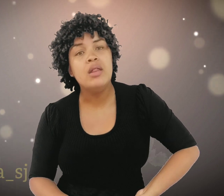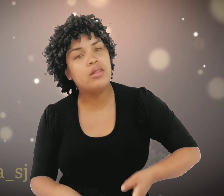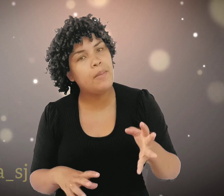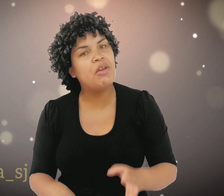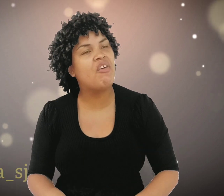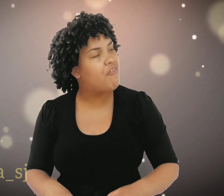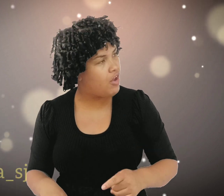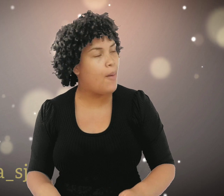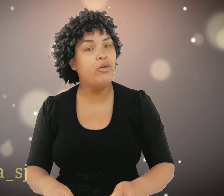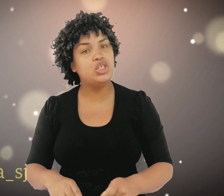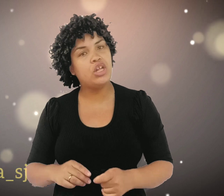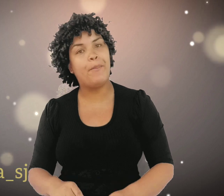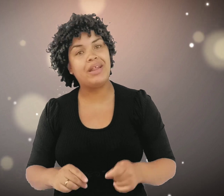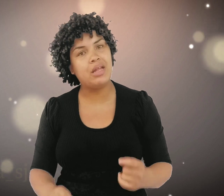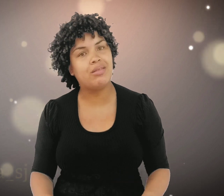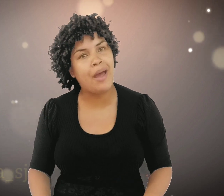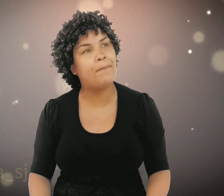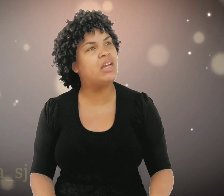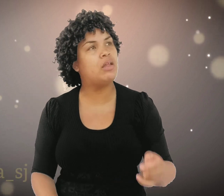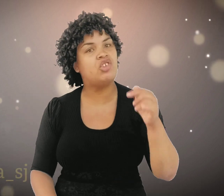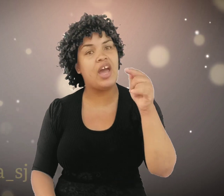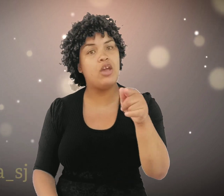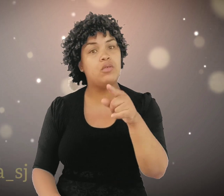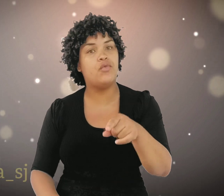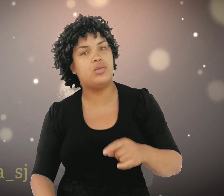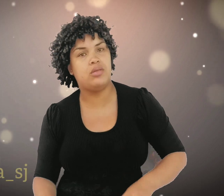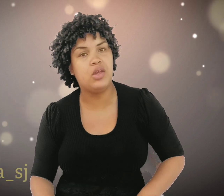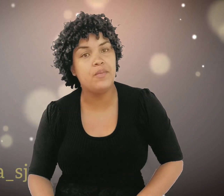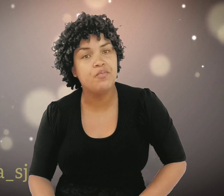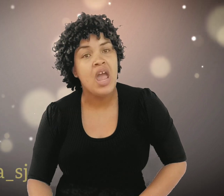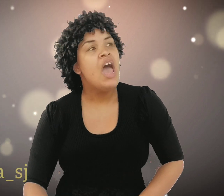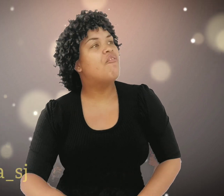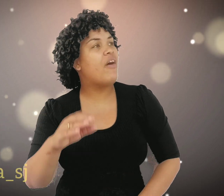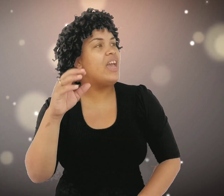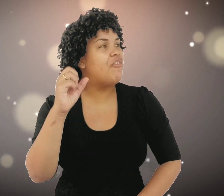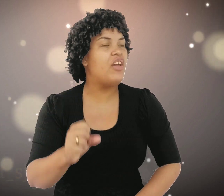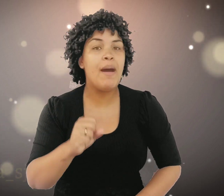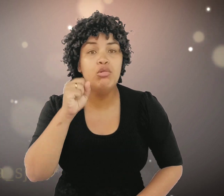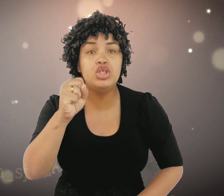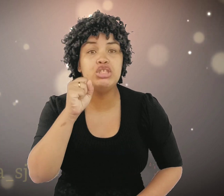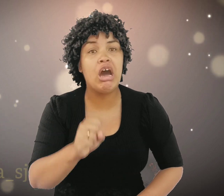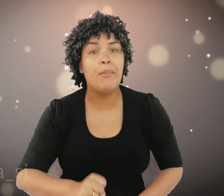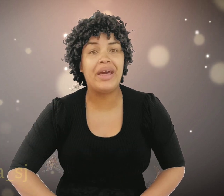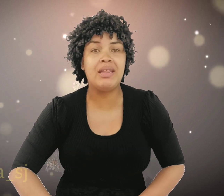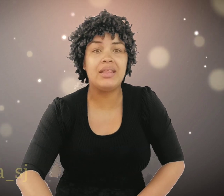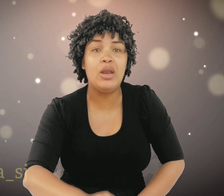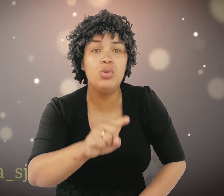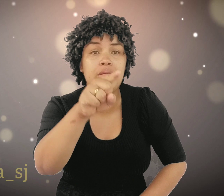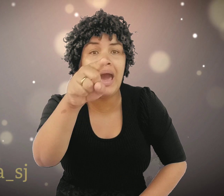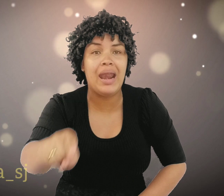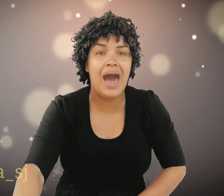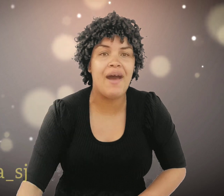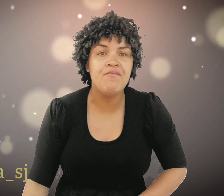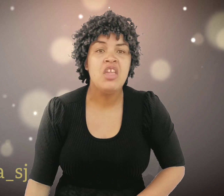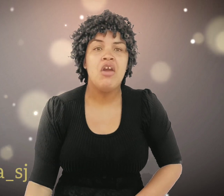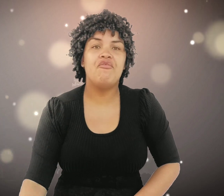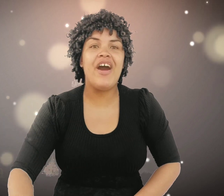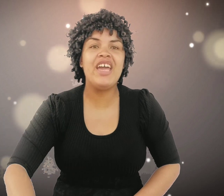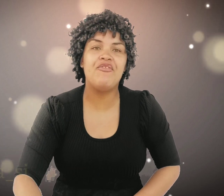sempre vai haver uma multidão para tentar apredejar eu e você. Vai haver a multidão para tentar nos calar. Vai haver